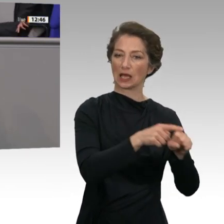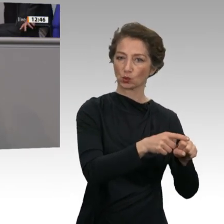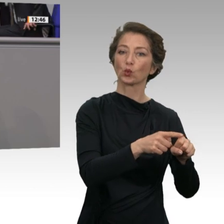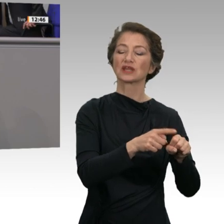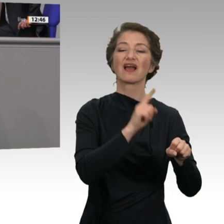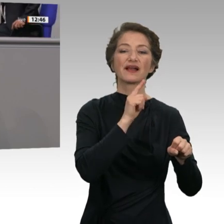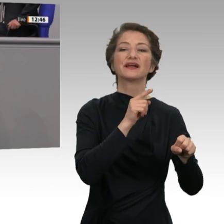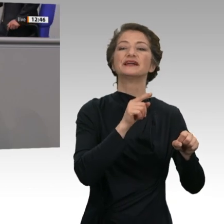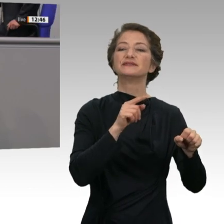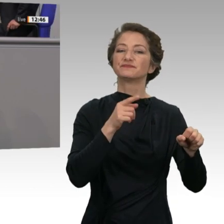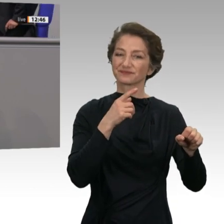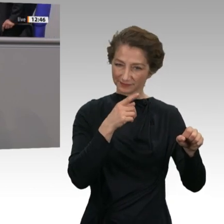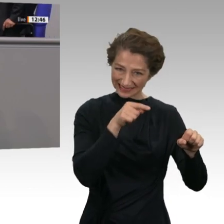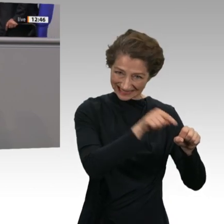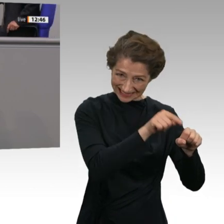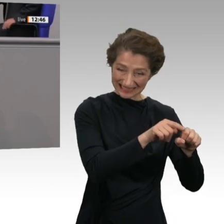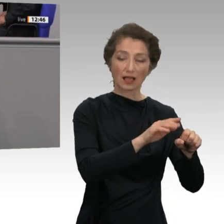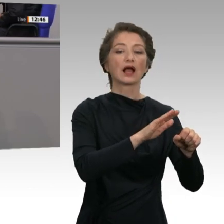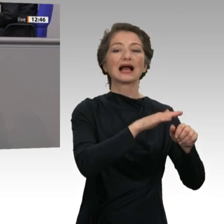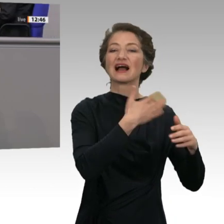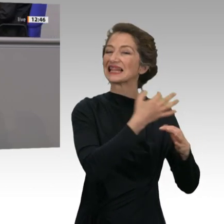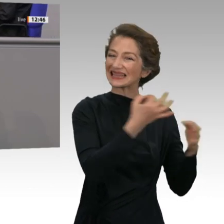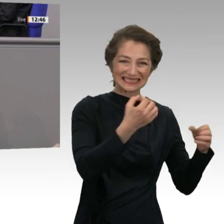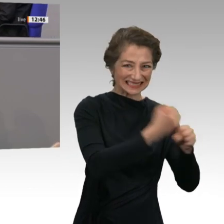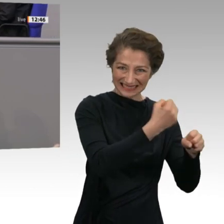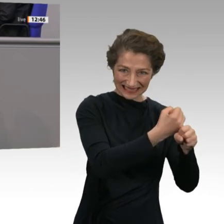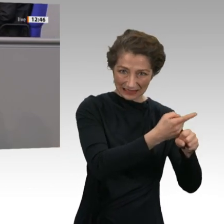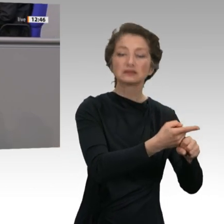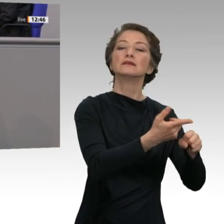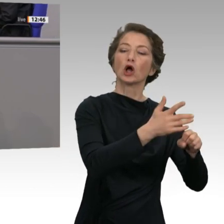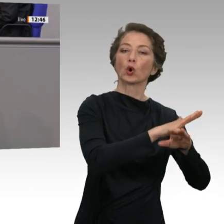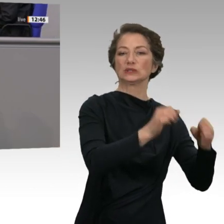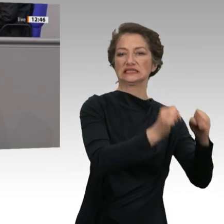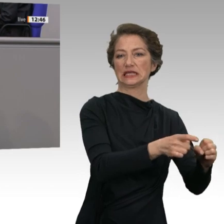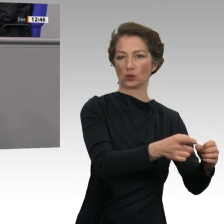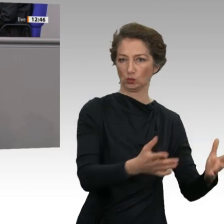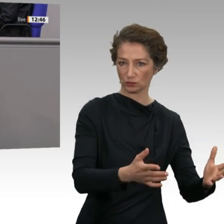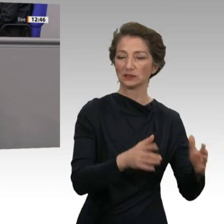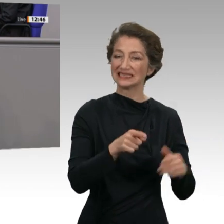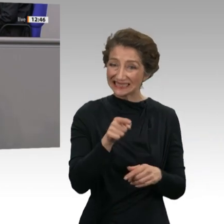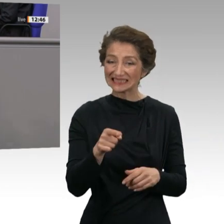solches Modell vorgelegt. Die liberale Basisrente ist fair, zielgenau und finanzierbar und wäre der bessere Weg. Vielen Dank.